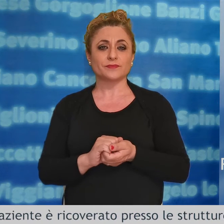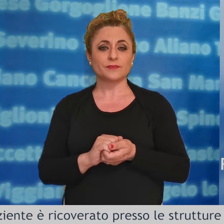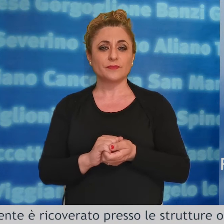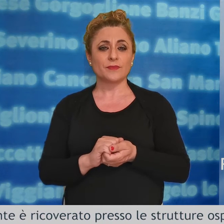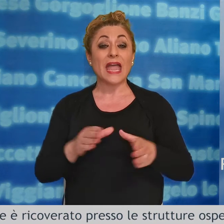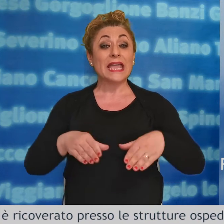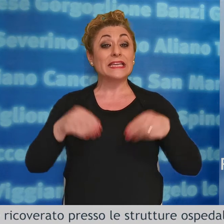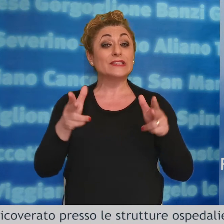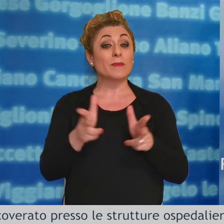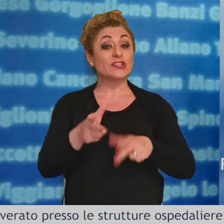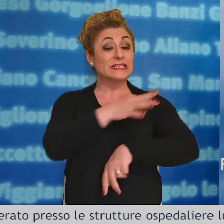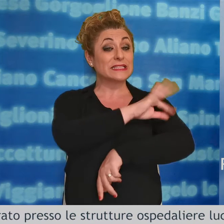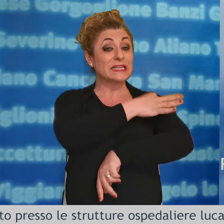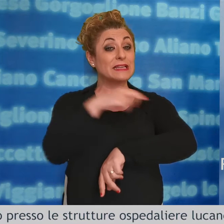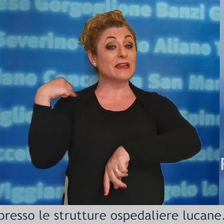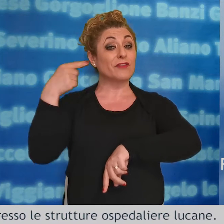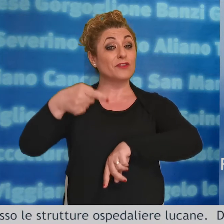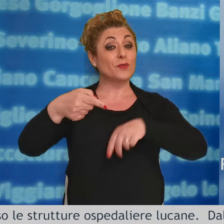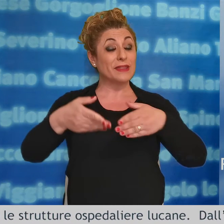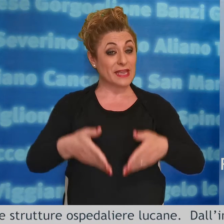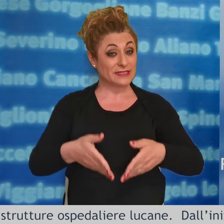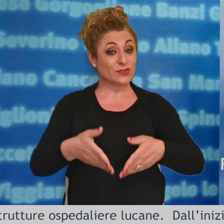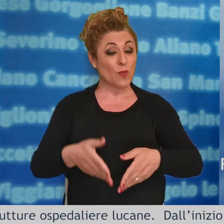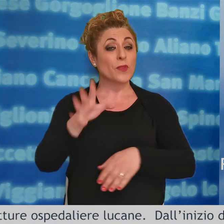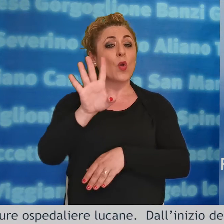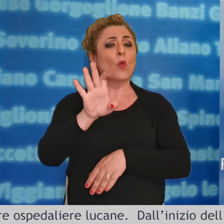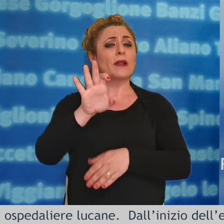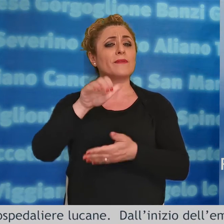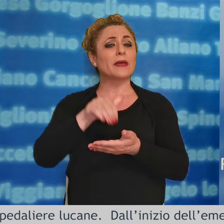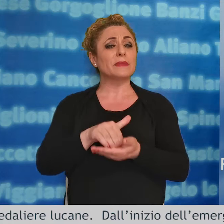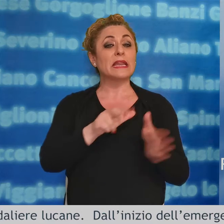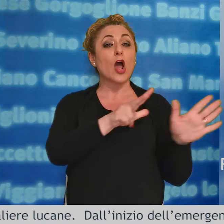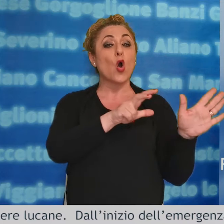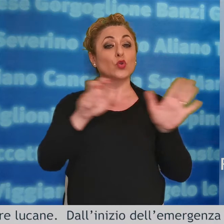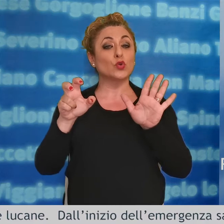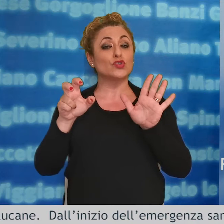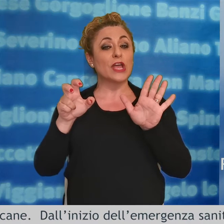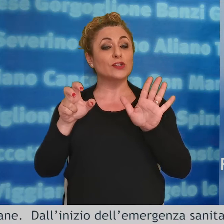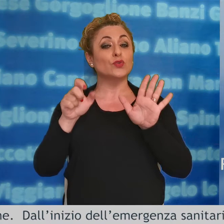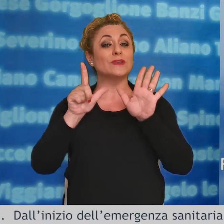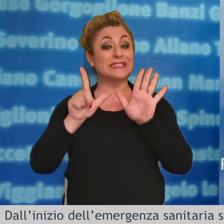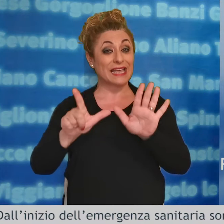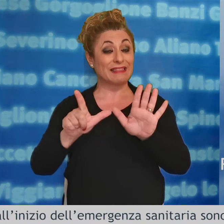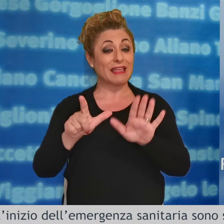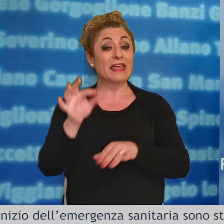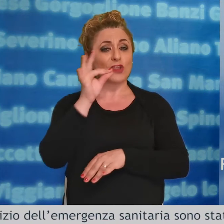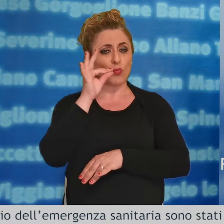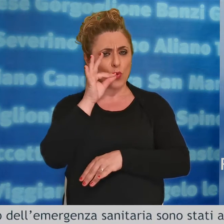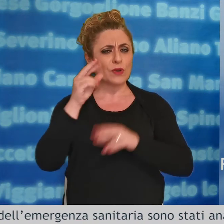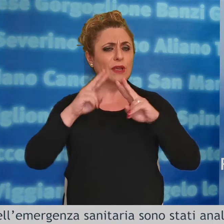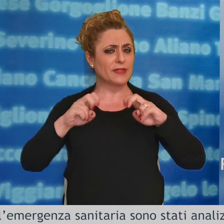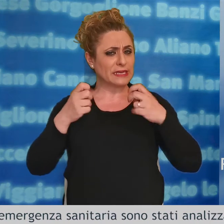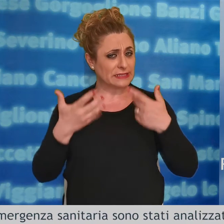Dall'inizio dell'emergenza sanitaria sono stati analizzati 40.807 tamponi